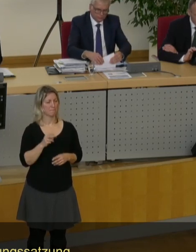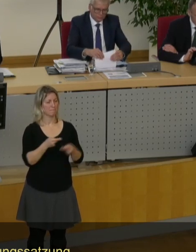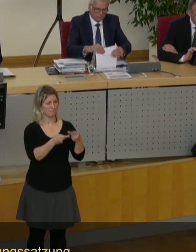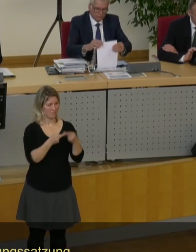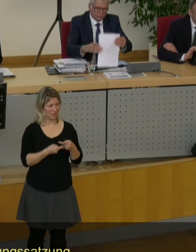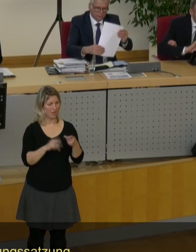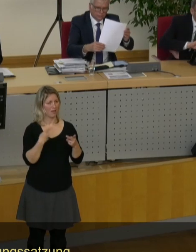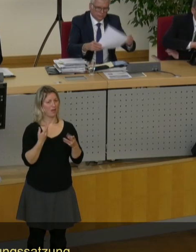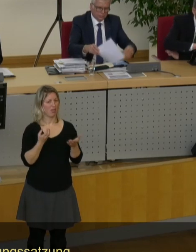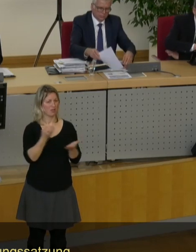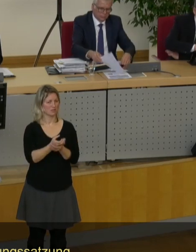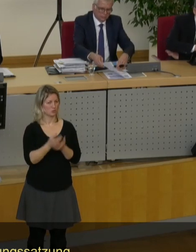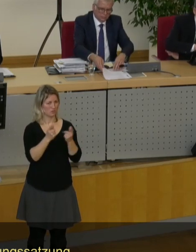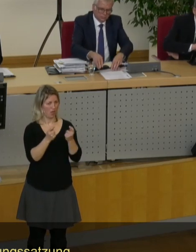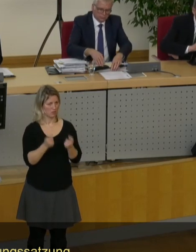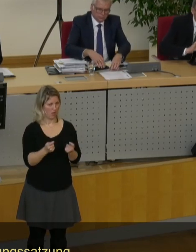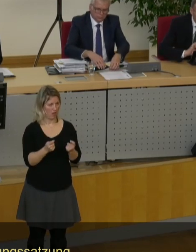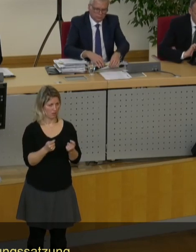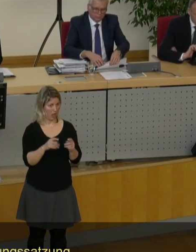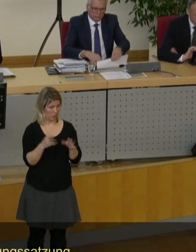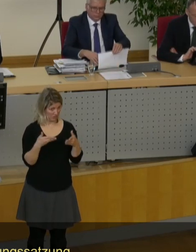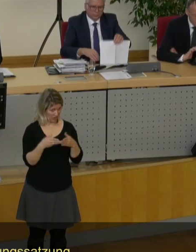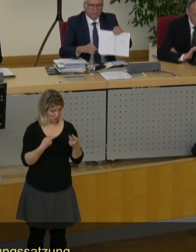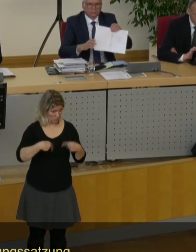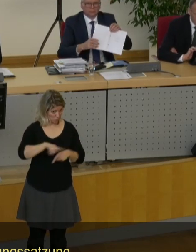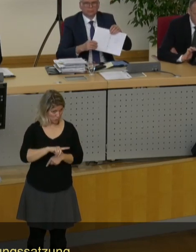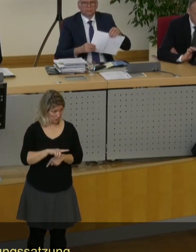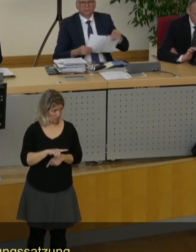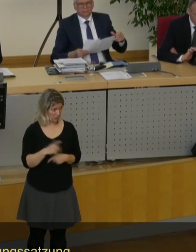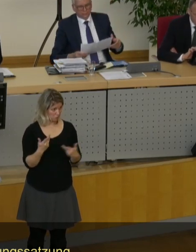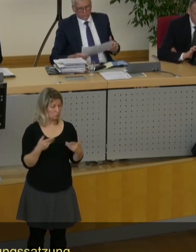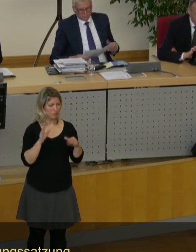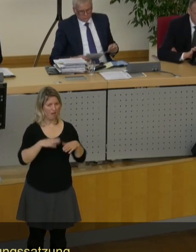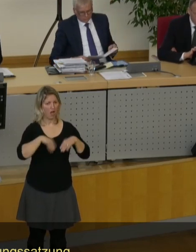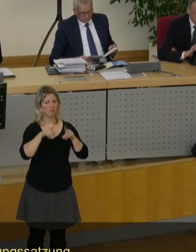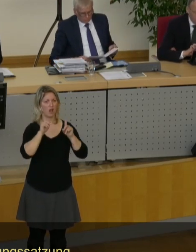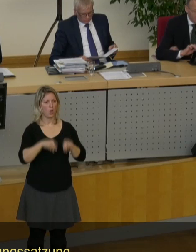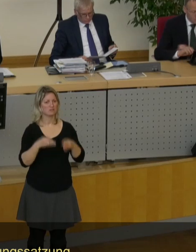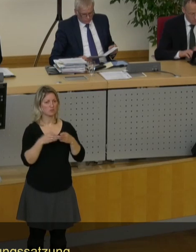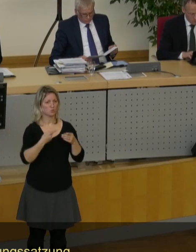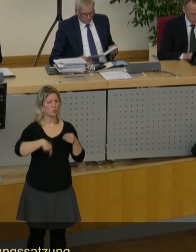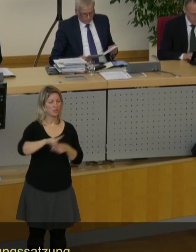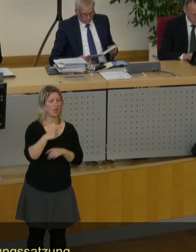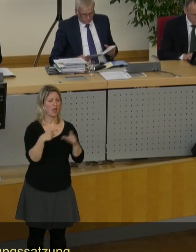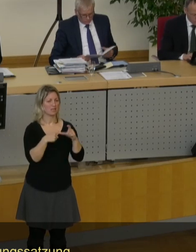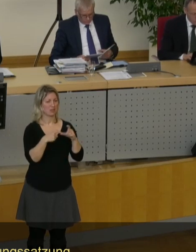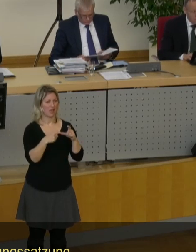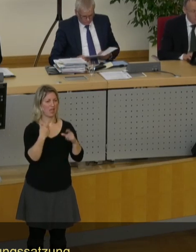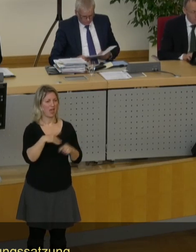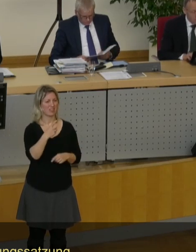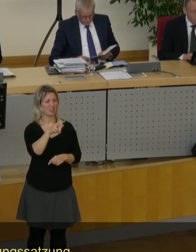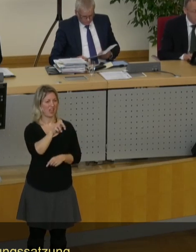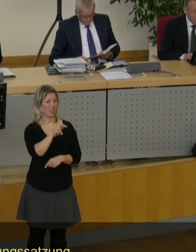Ersetzungsantrag oder machen wir das auch Fraktionsrunde? Dann beginnt die Fraktionsrunde mit der SPD, Herr Triefs,